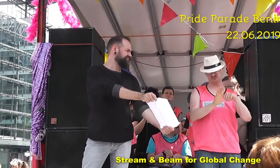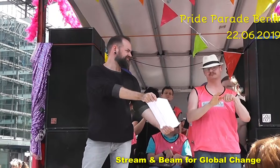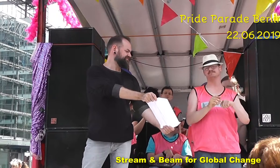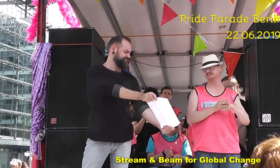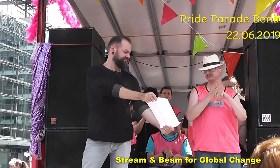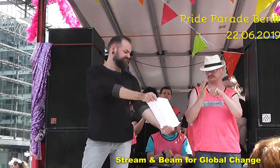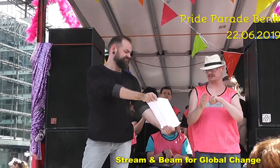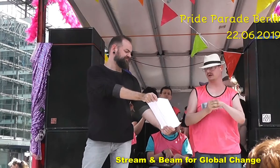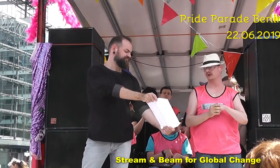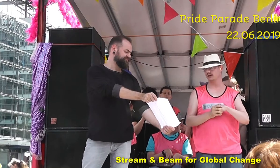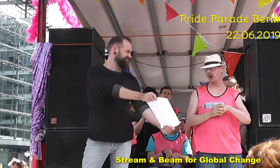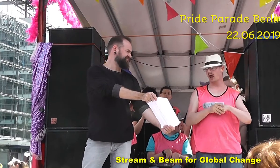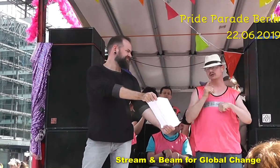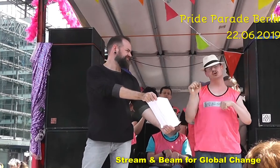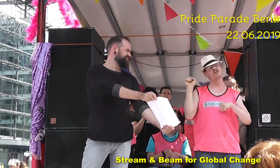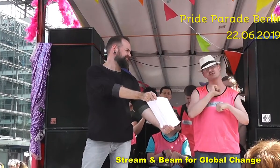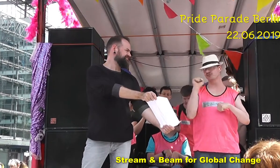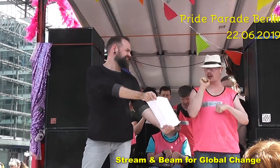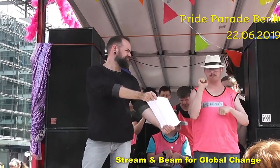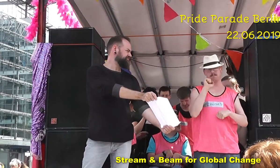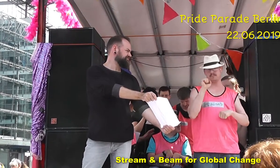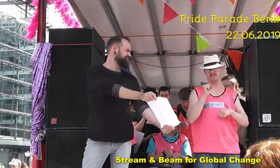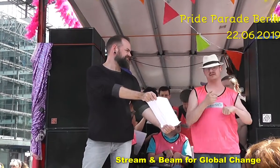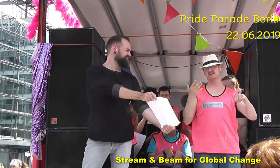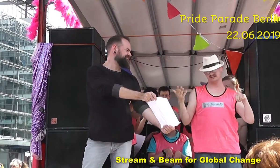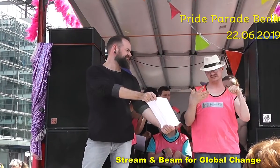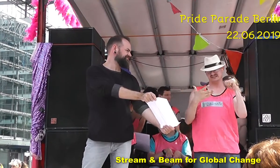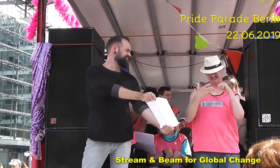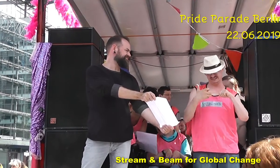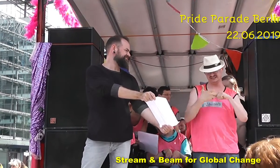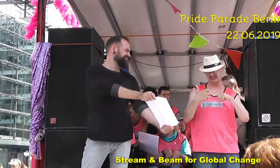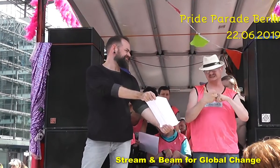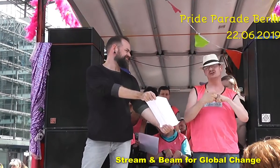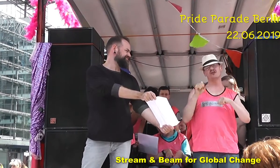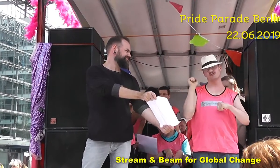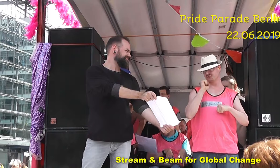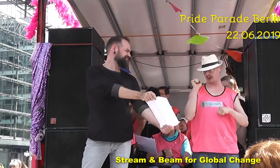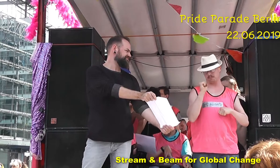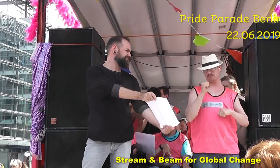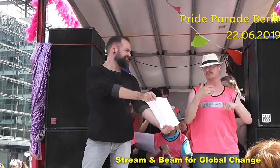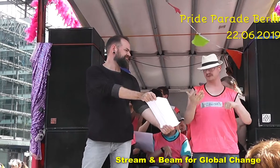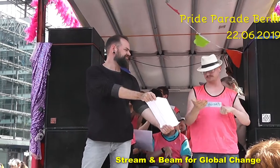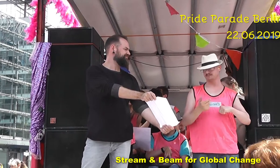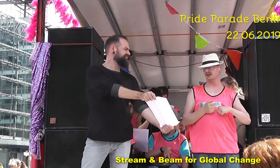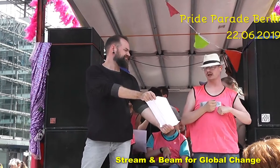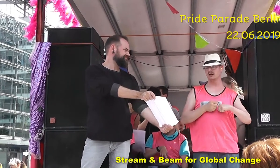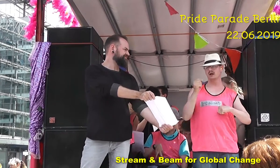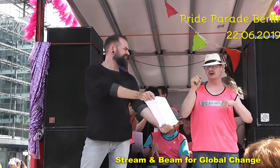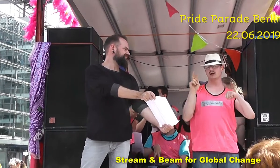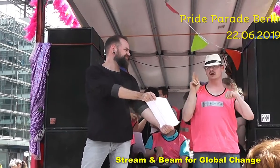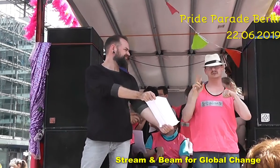wollen, dass geflüchtete Menschen nicht in Deutschland bleiben. Deswegen bekommen